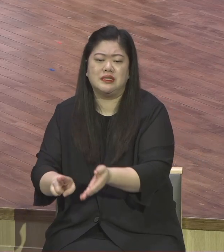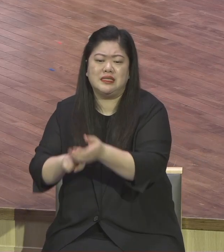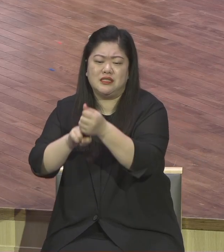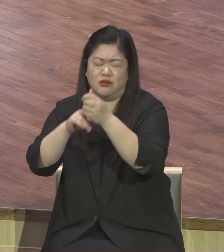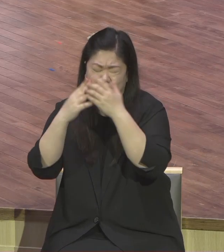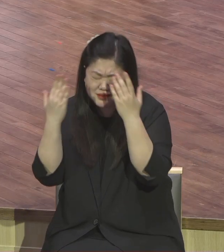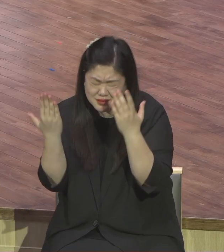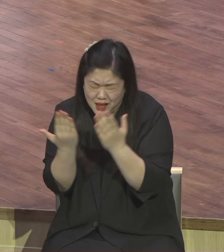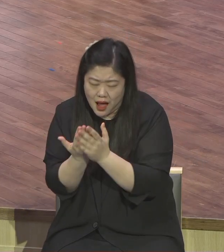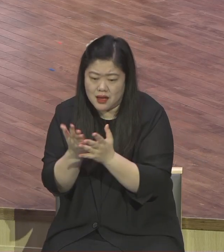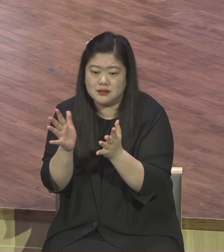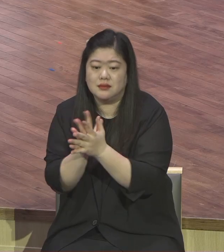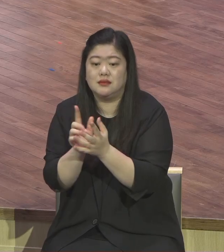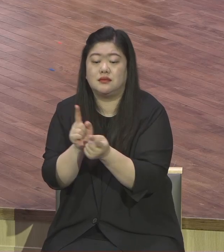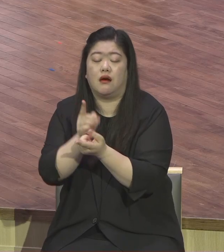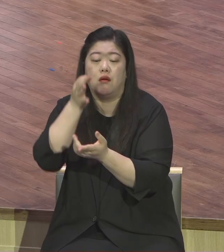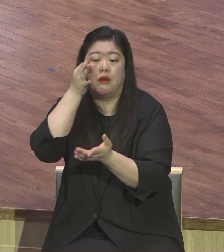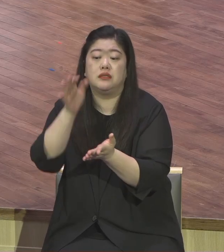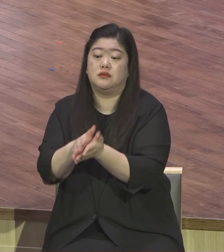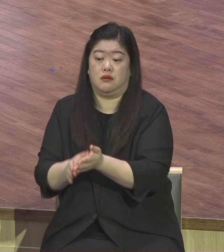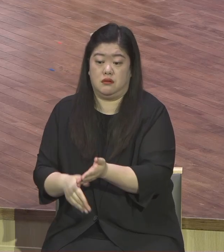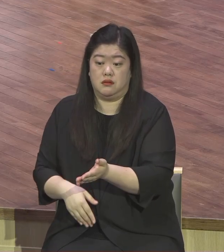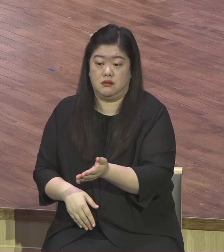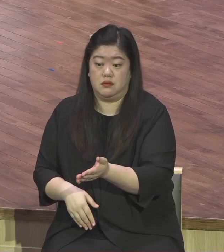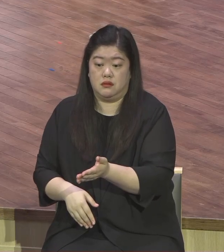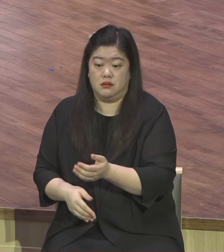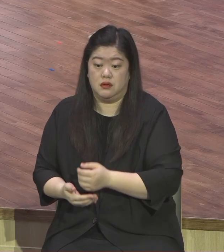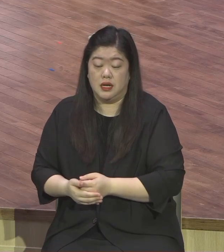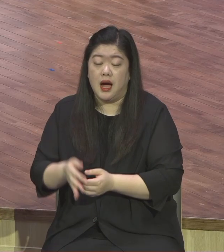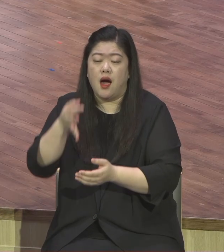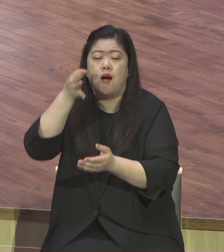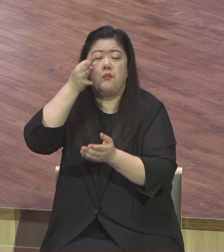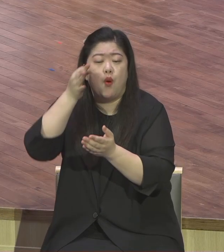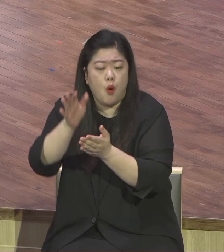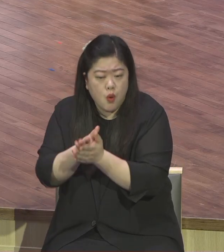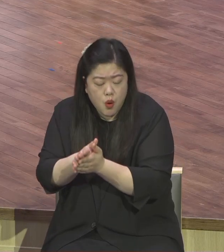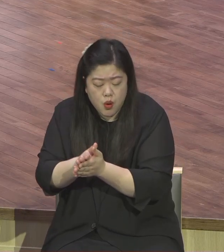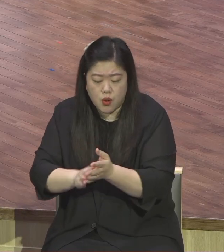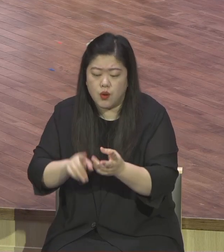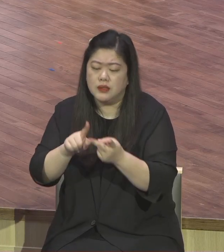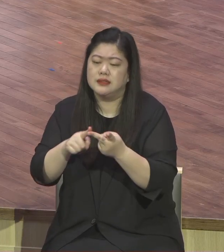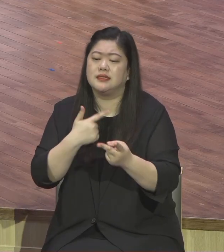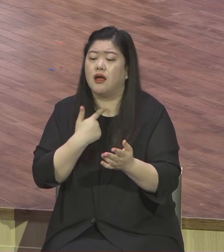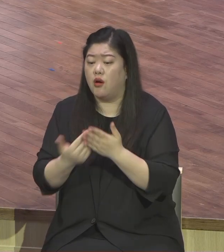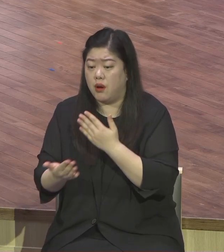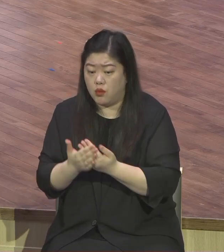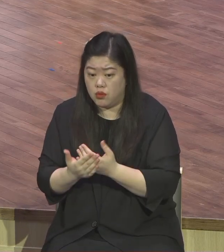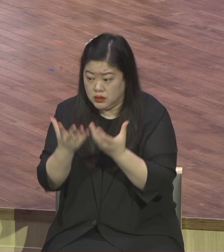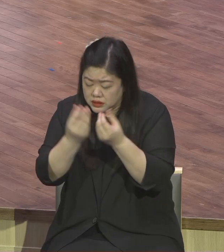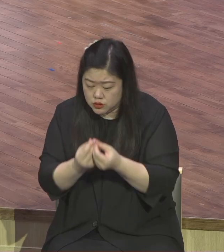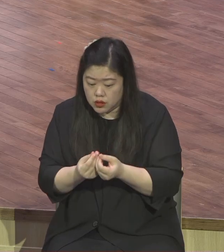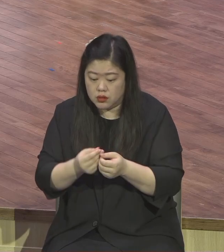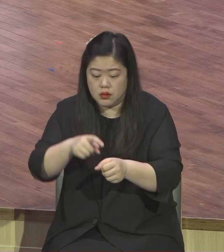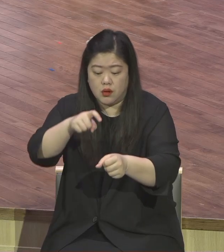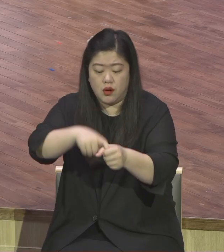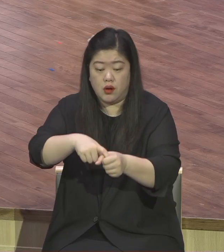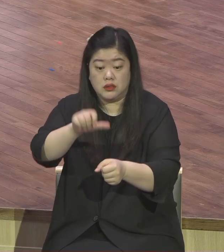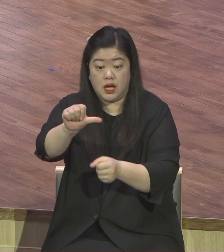많은 능력들을 이분만 본 게 아니에요 오병이어 기적을 봤죠 또 그 신